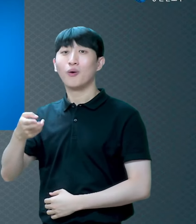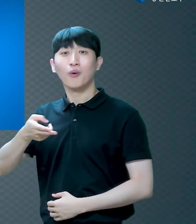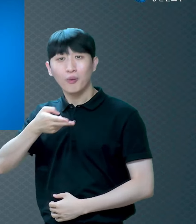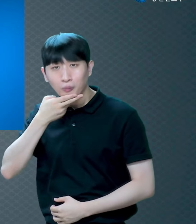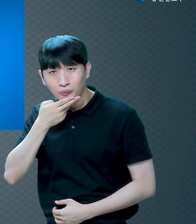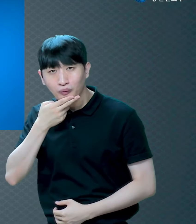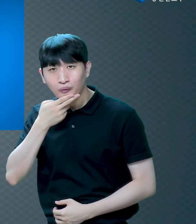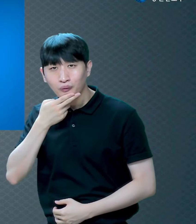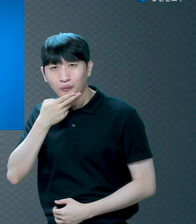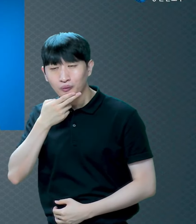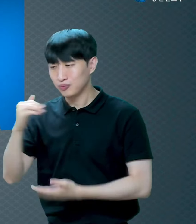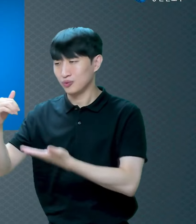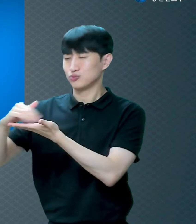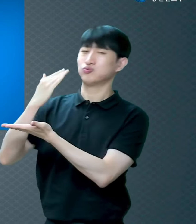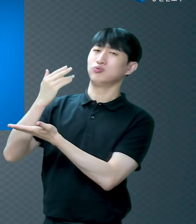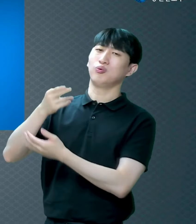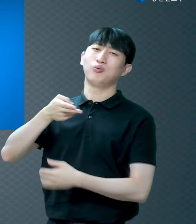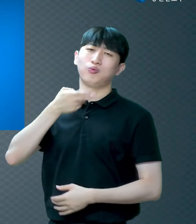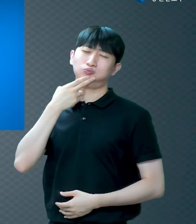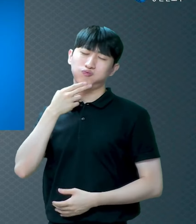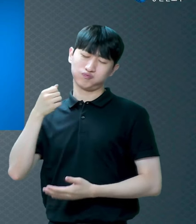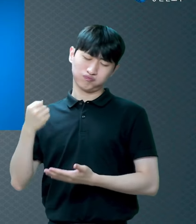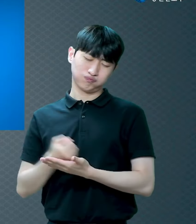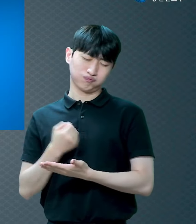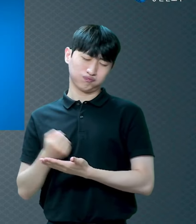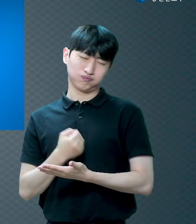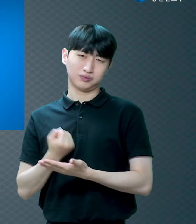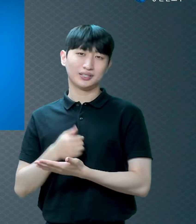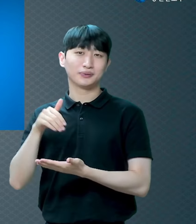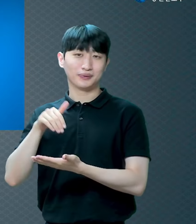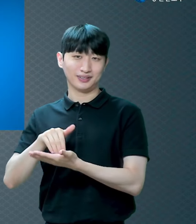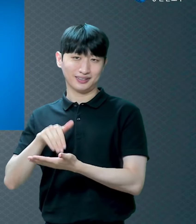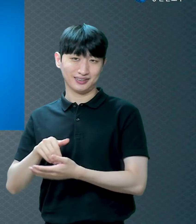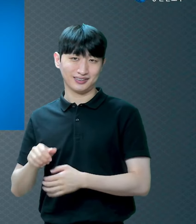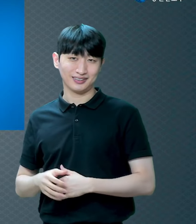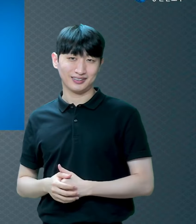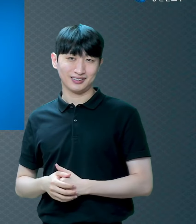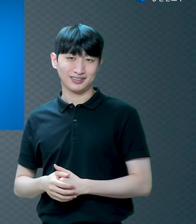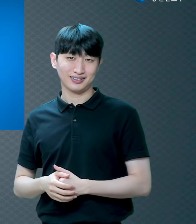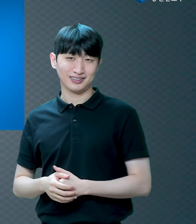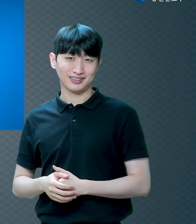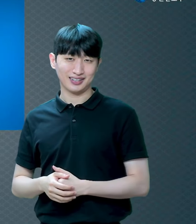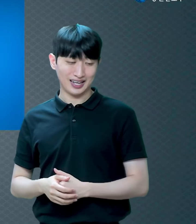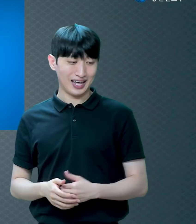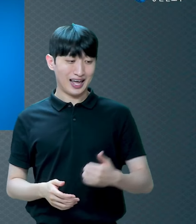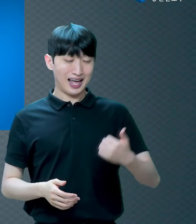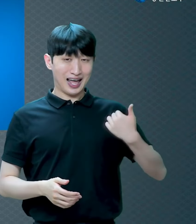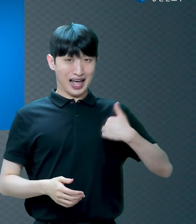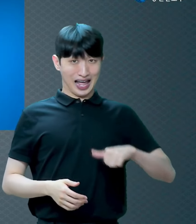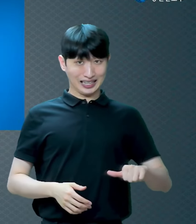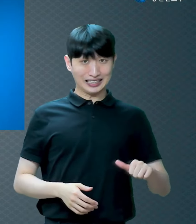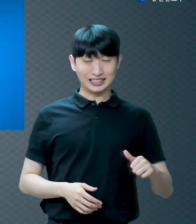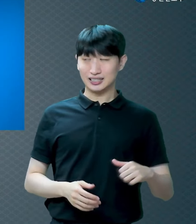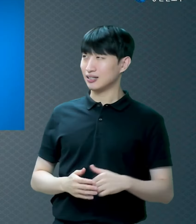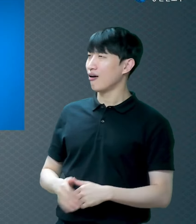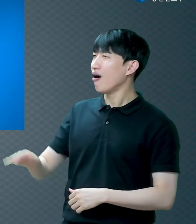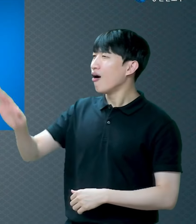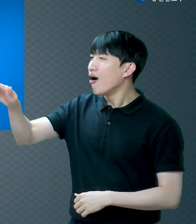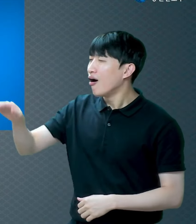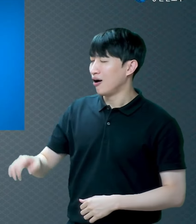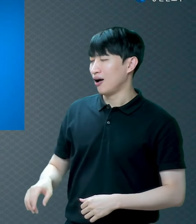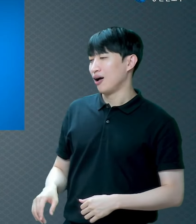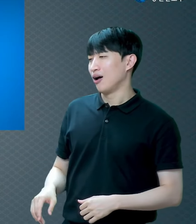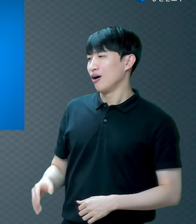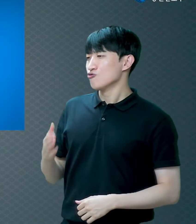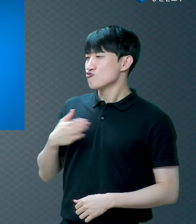애들이 물었을 거예요 아빠 그런데 왜 우리가 지금 이 모양으로 힘들게 살죠 어 그거 너네 엄마